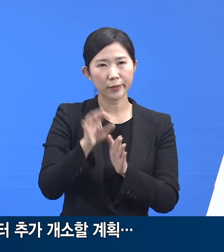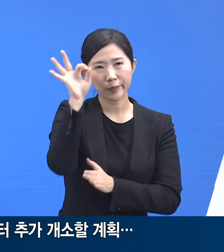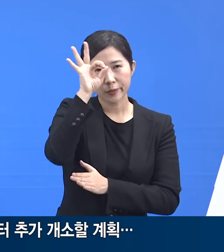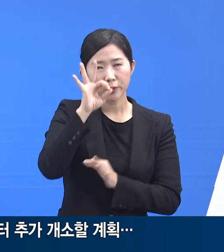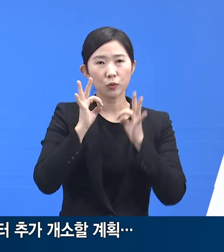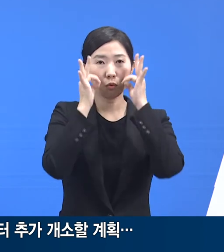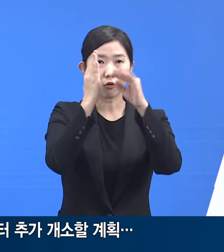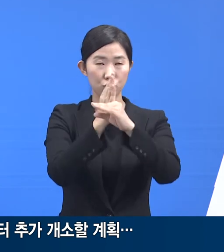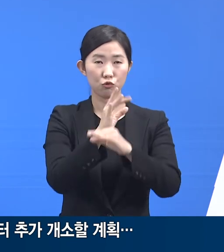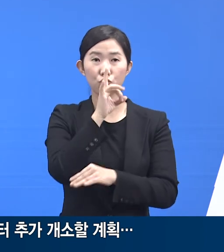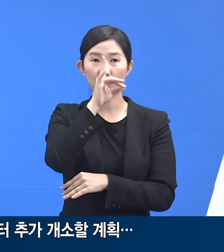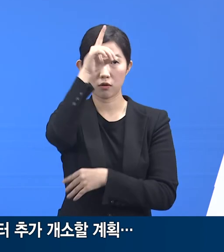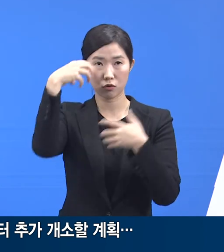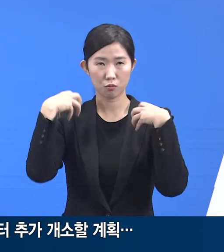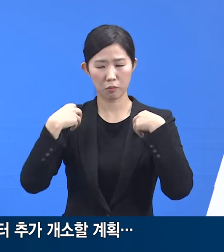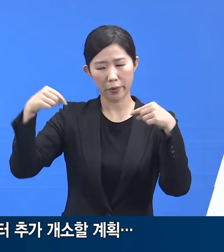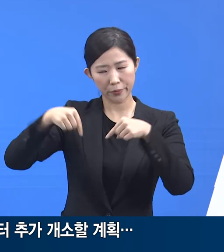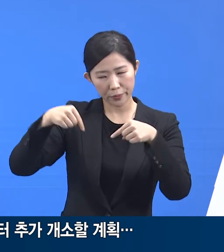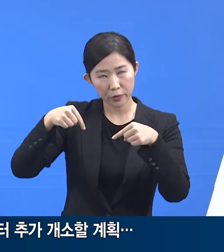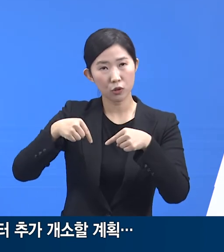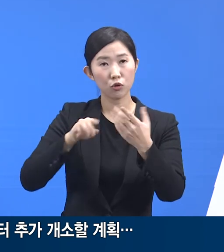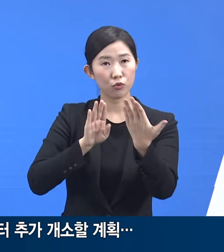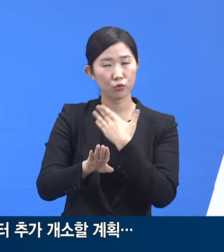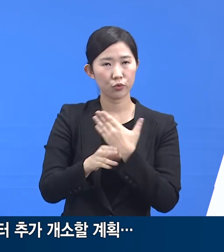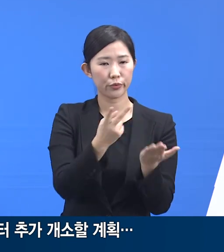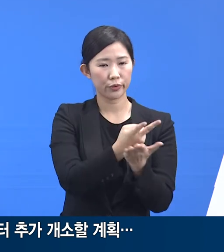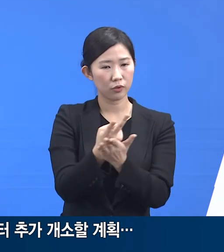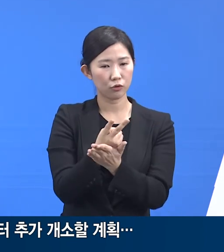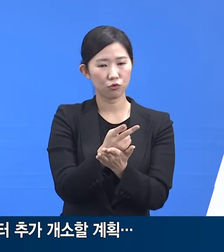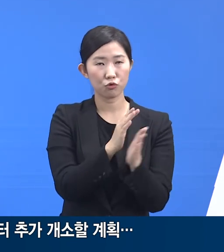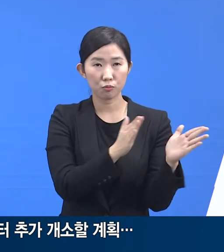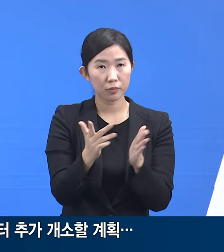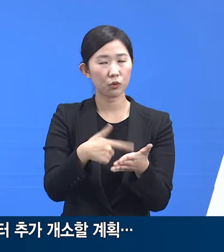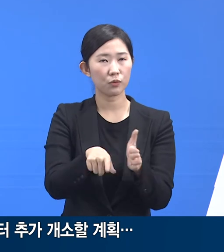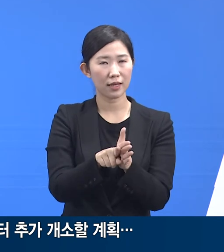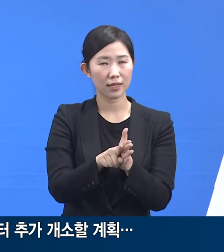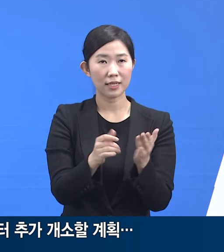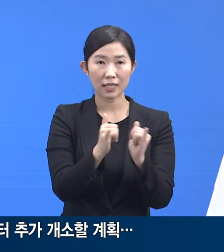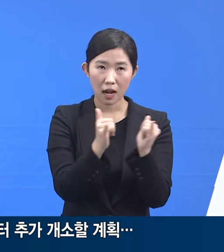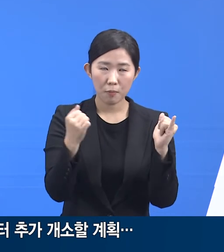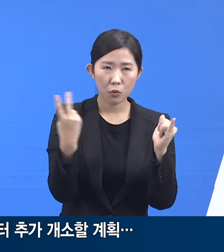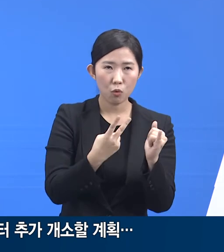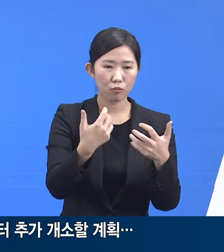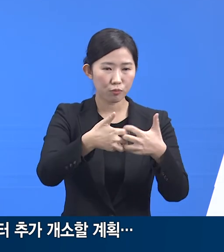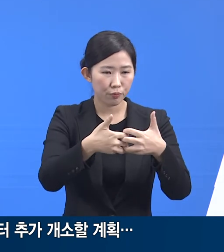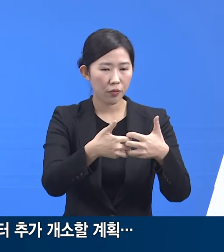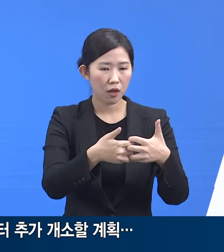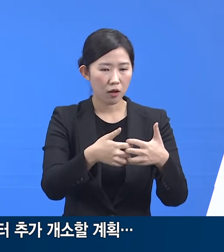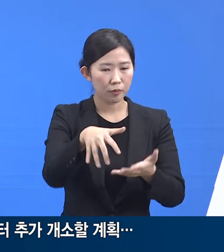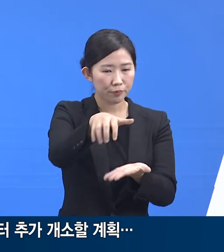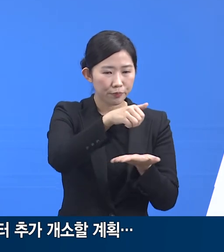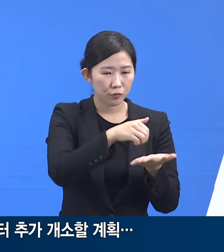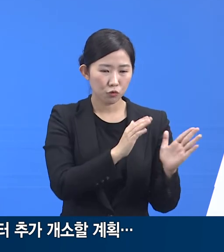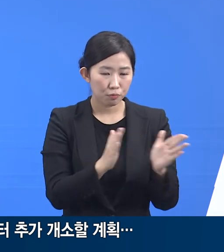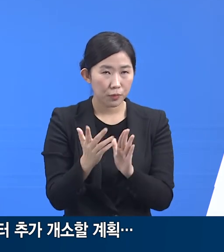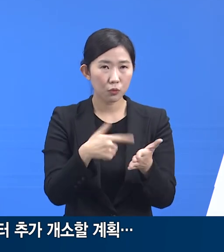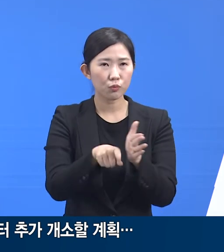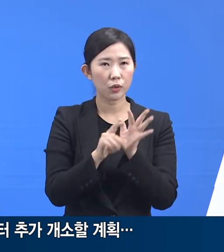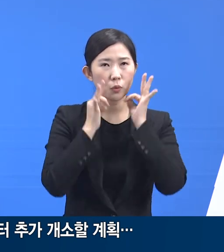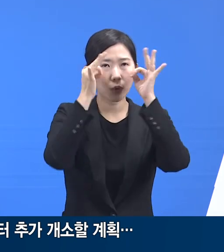중앙과의 유기적인 협력을 통하여 병상 확보를 위한 인력 및 장비 확보에 차질이 없도록 최선을 다하겠습니다.